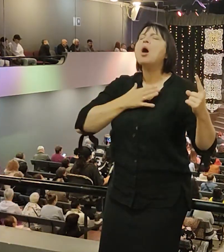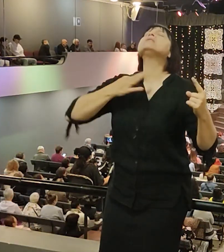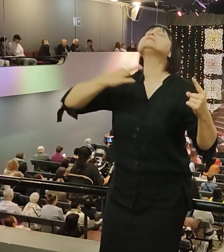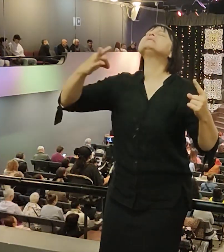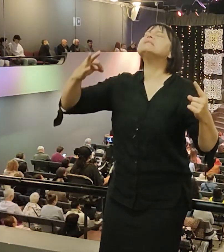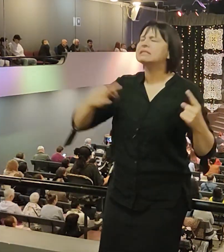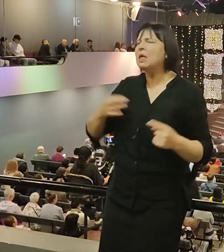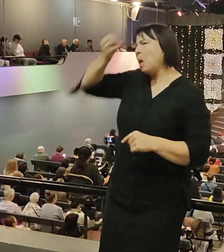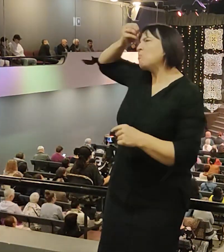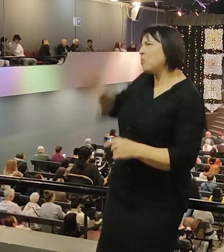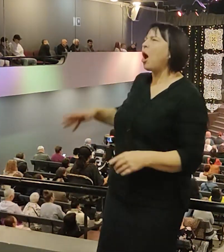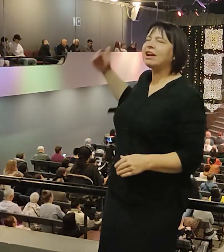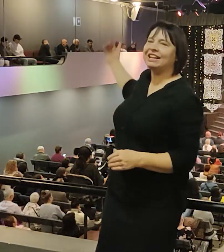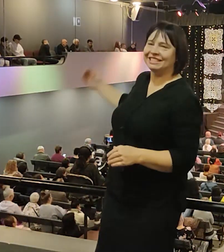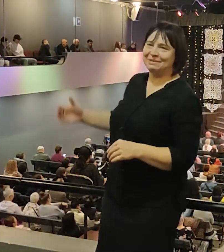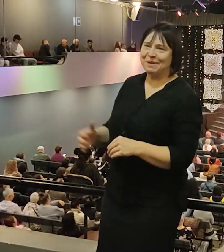что?